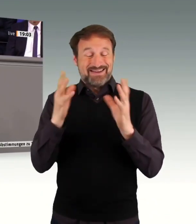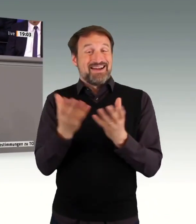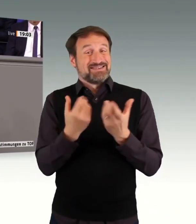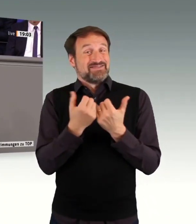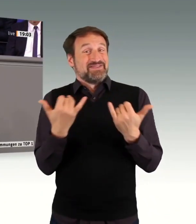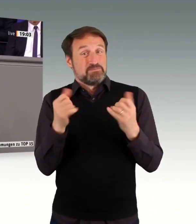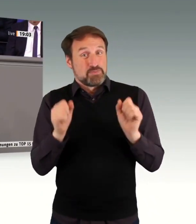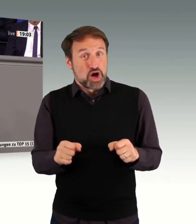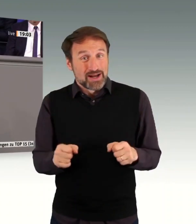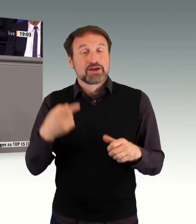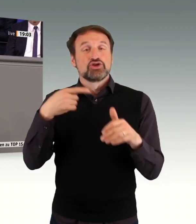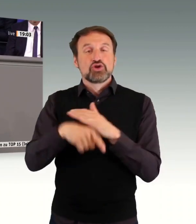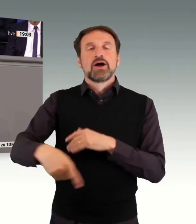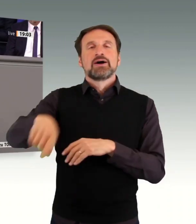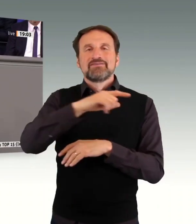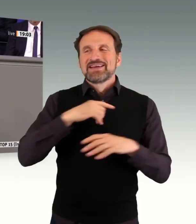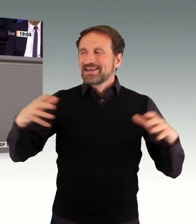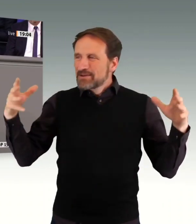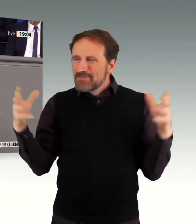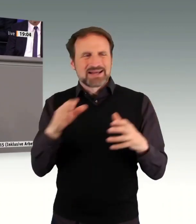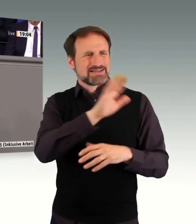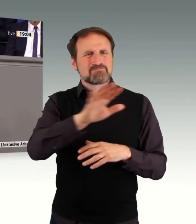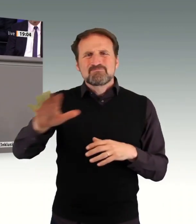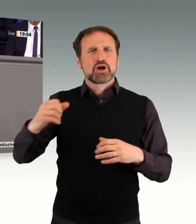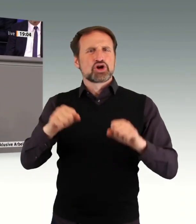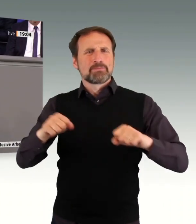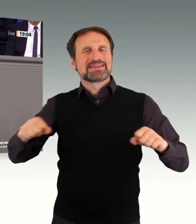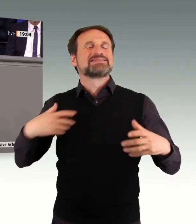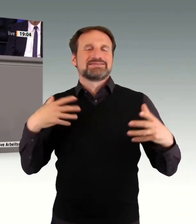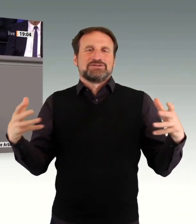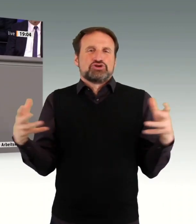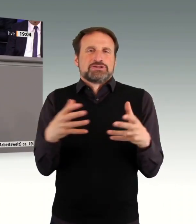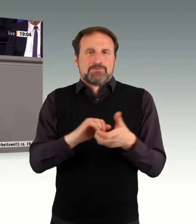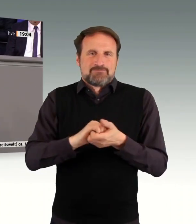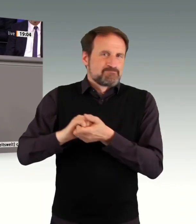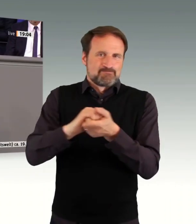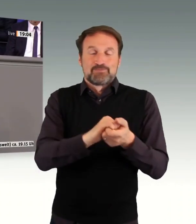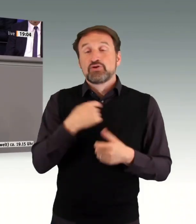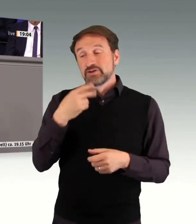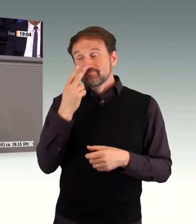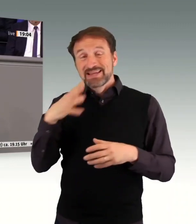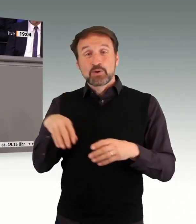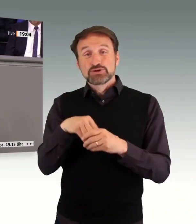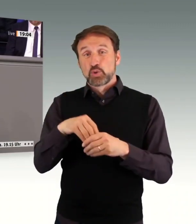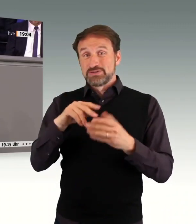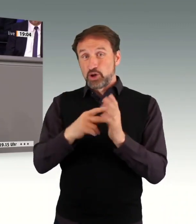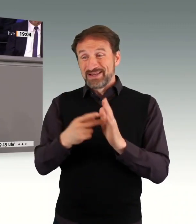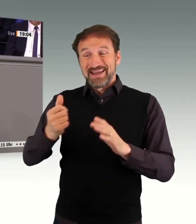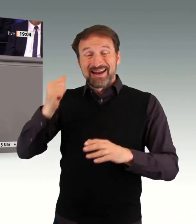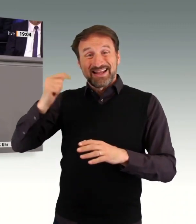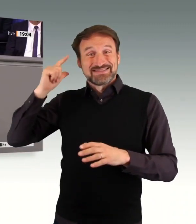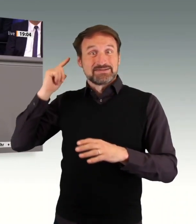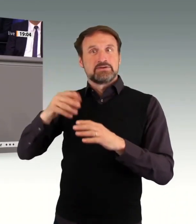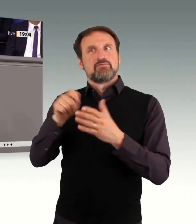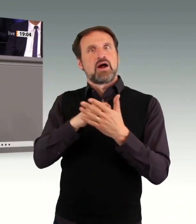Kompetenzen. Und wenn wir uns daran erinnern, dass die Inklusionspolitik auch in den letzten Wahlperioden diejenige war, wo es häufig Einigkeit in diesem Haus gegeben